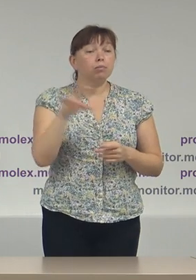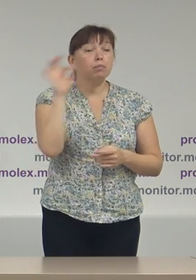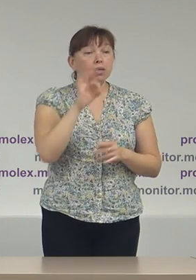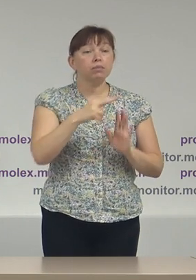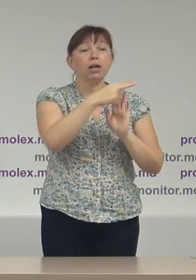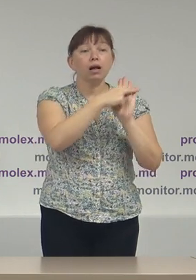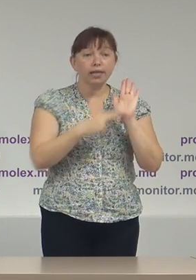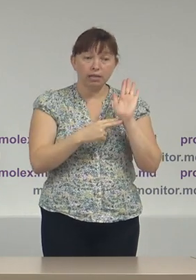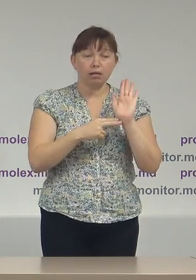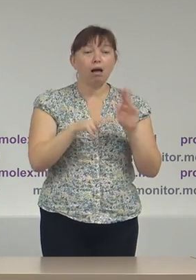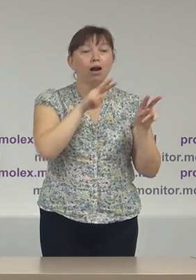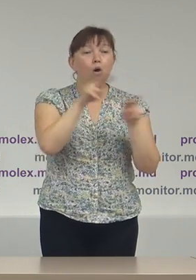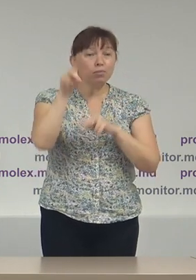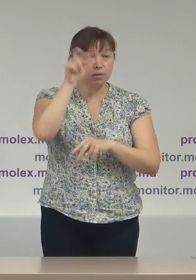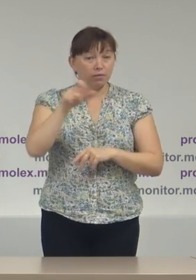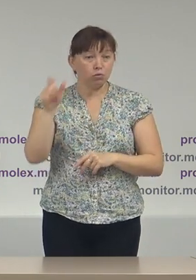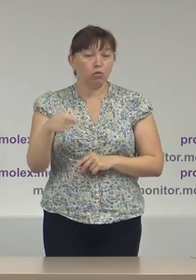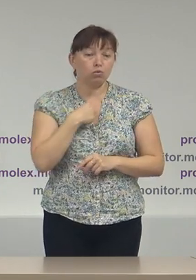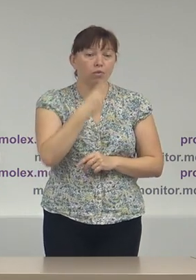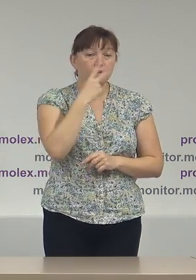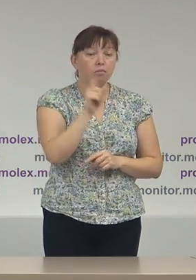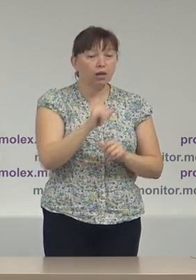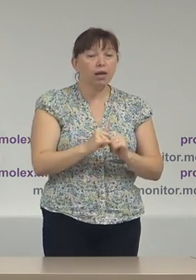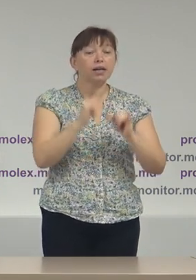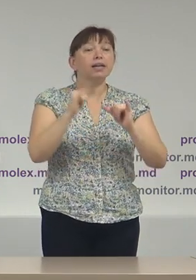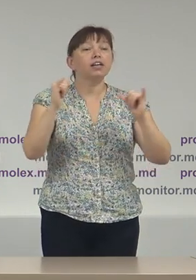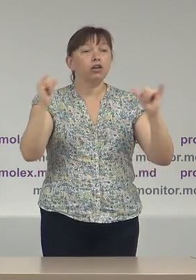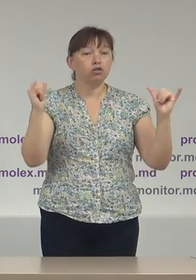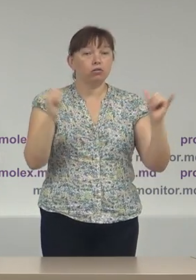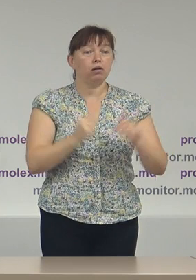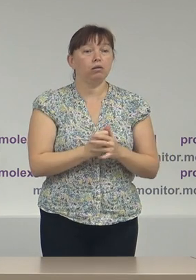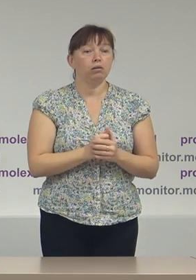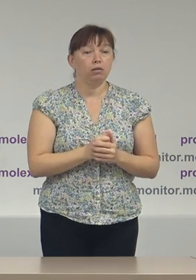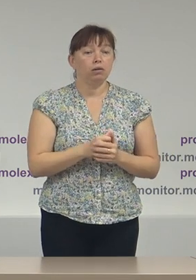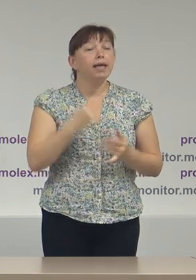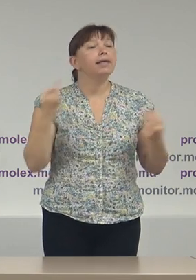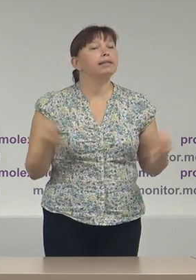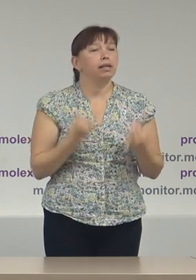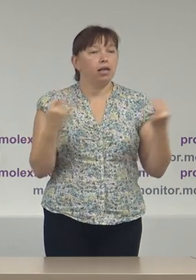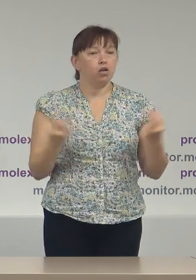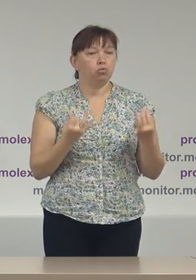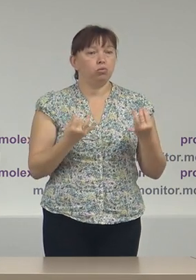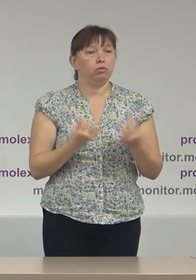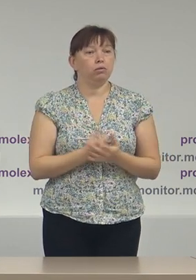observatorilor, vedem că crește în intensitate interesul